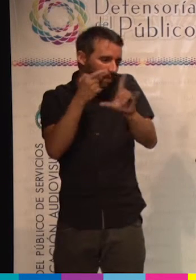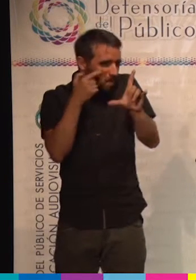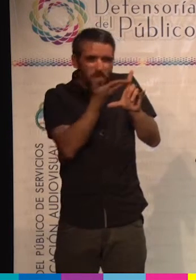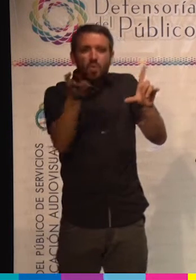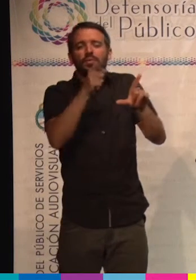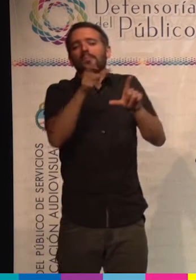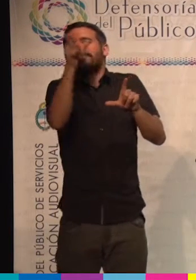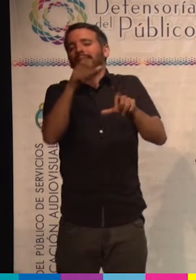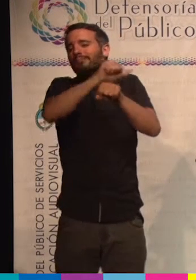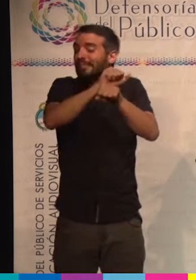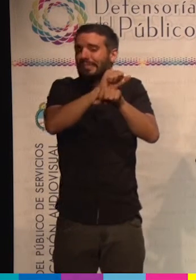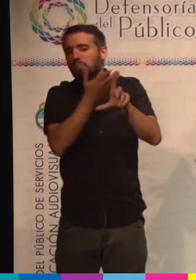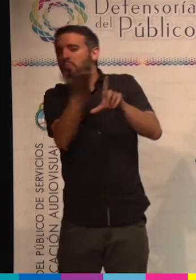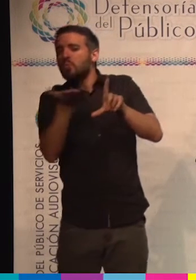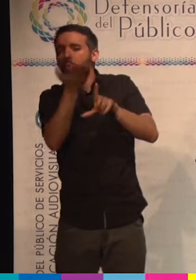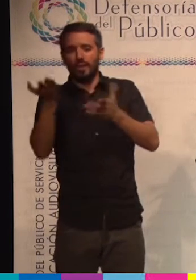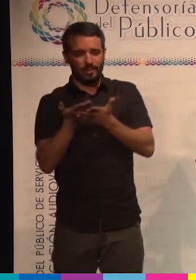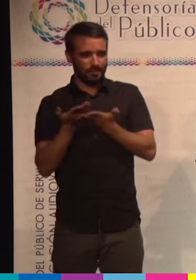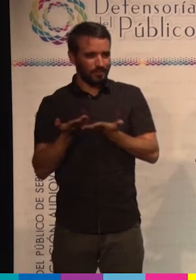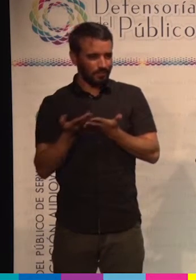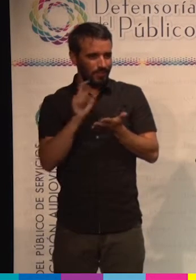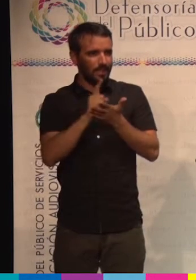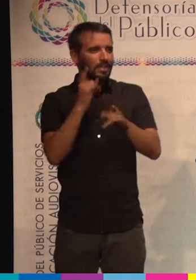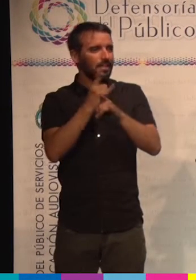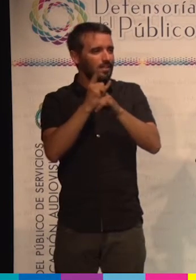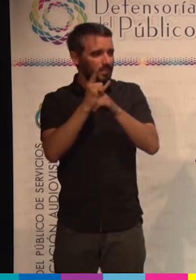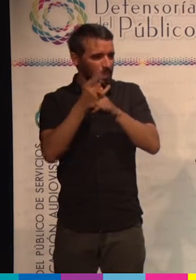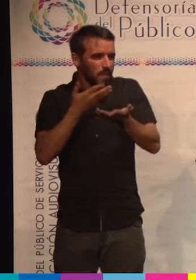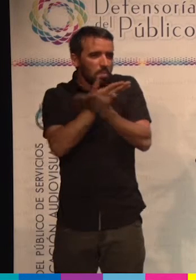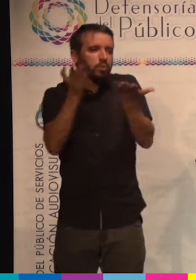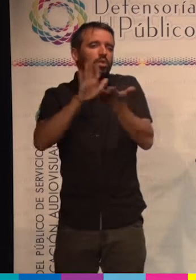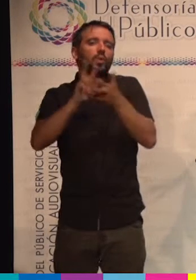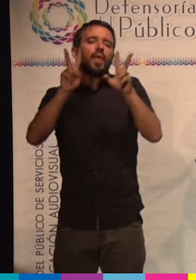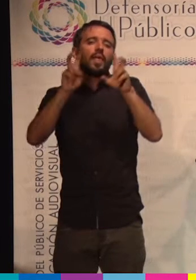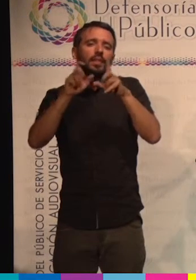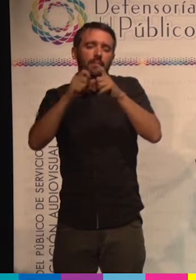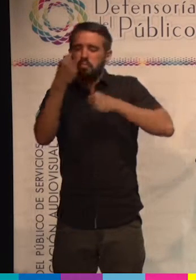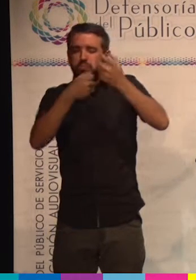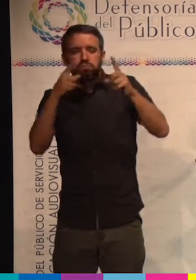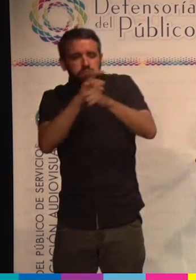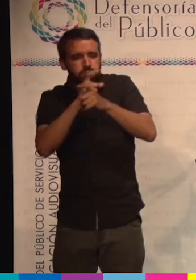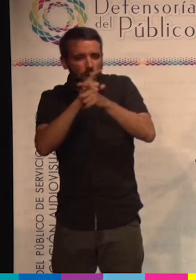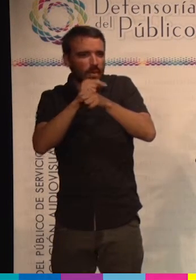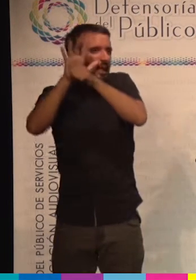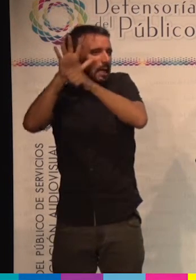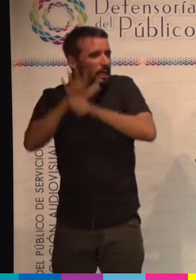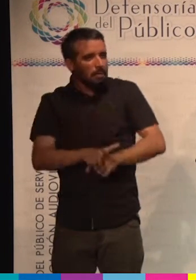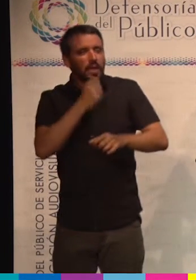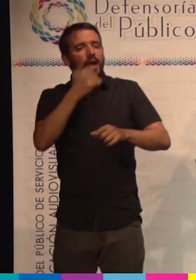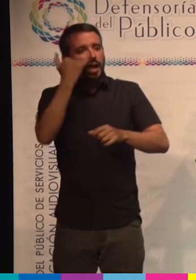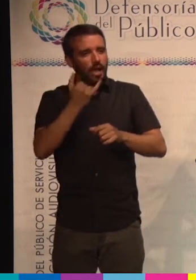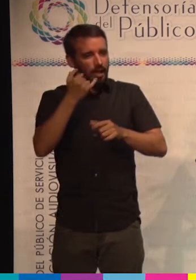políticamente para justificar toda la ola de represión, ¿no? Que hay, que se va a acentuar si cambia el gobierno.